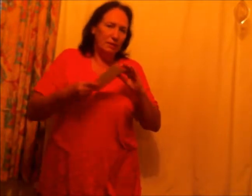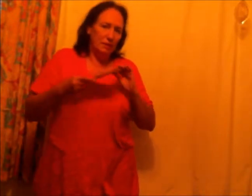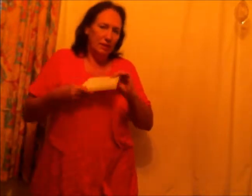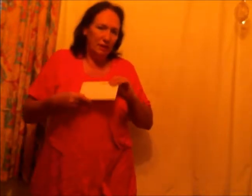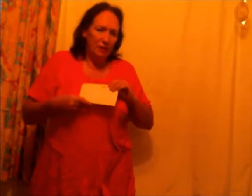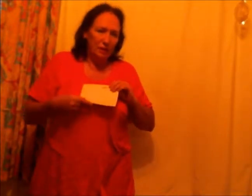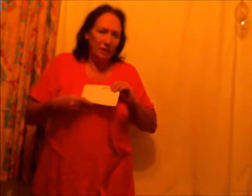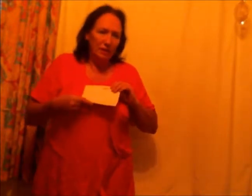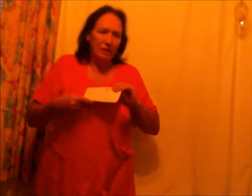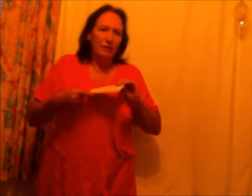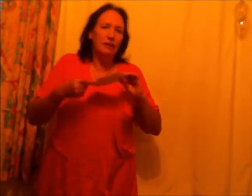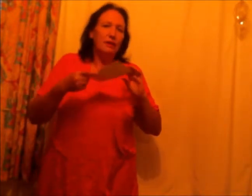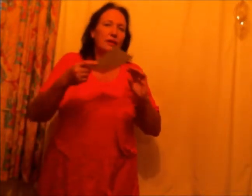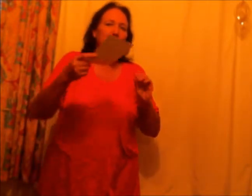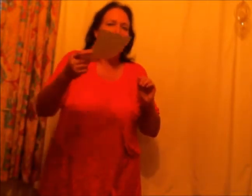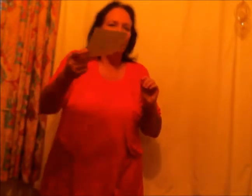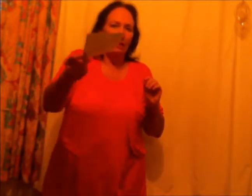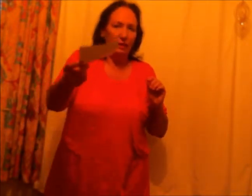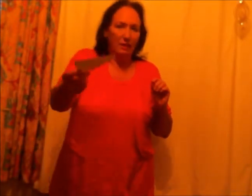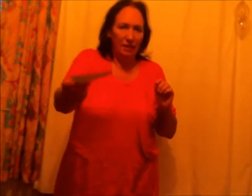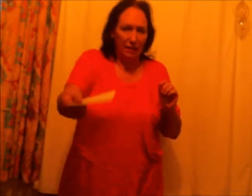Ik geef.